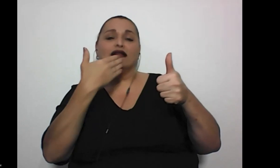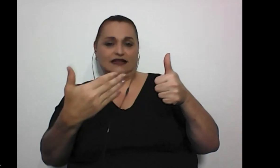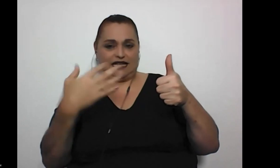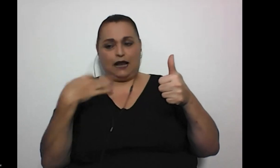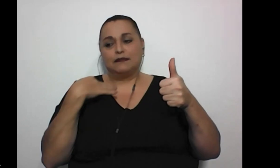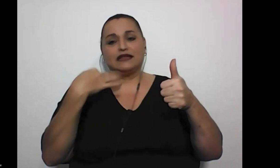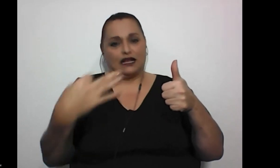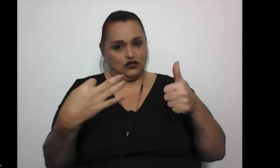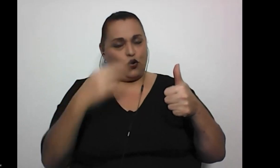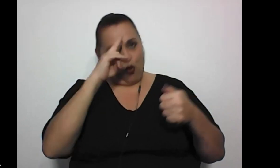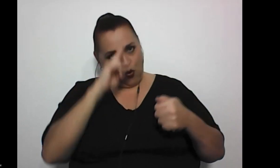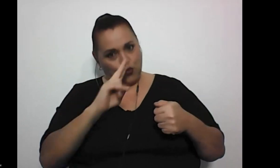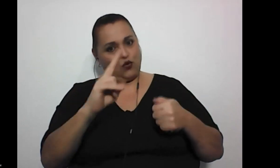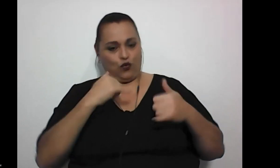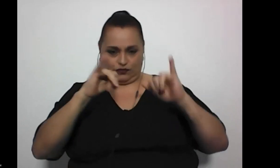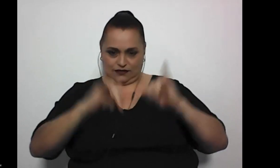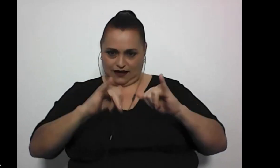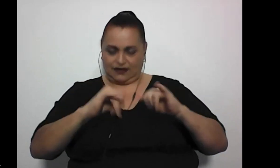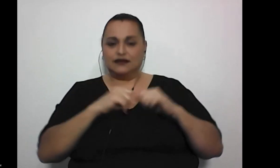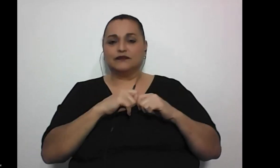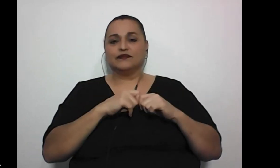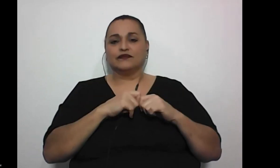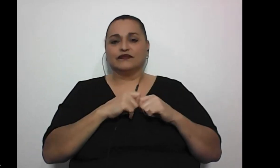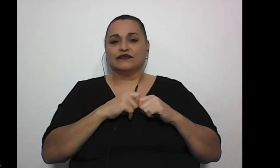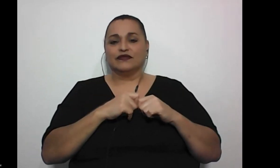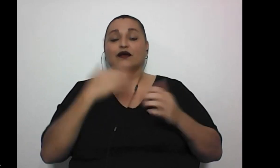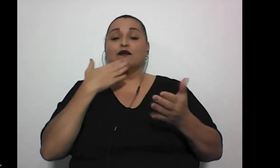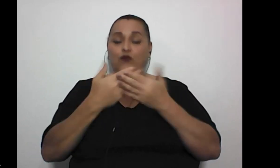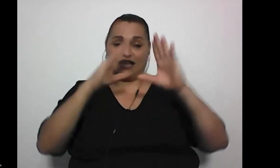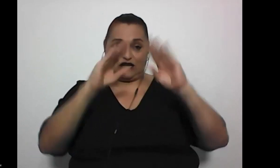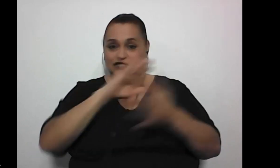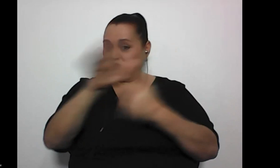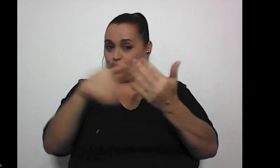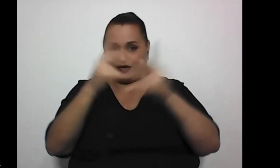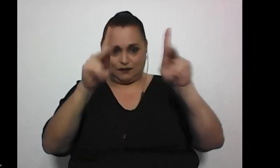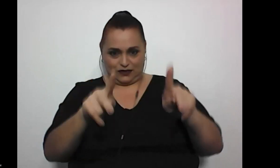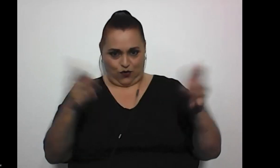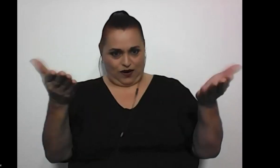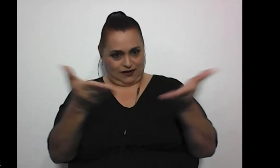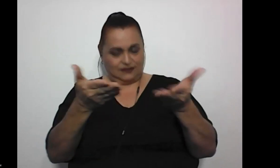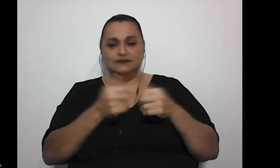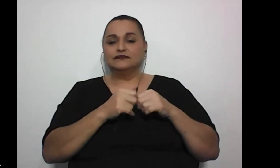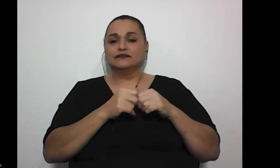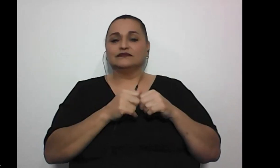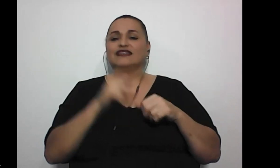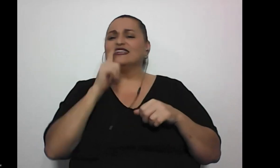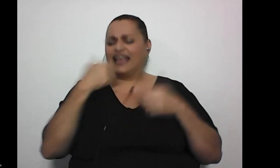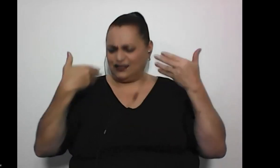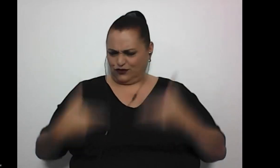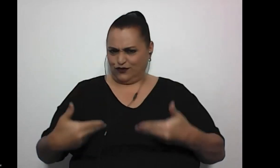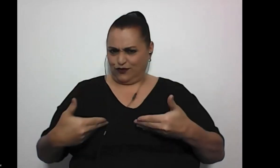invitación, es un honor estar acá, buenas noches a todos los presentes. Bueno, ¿quién es Carolina?